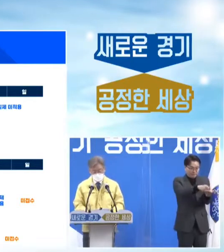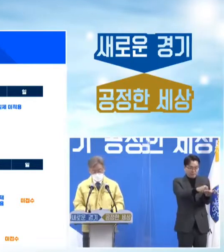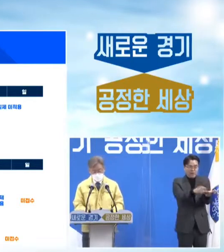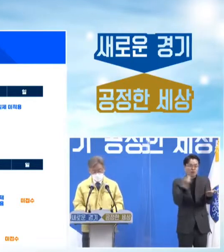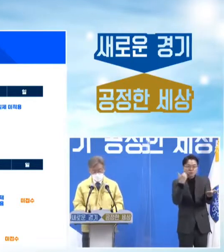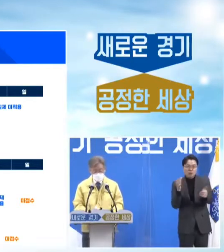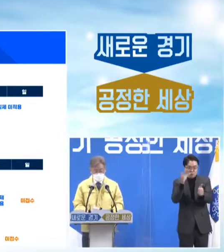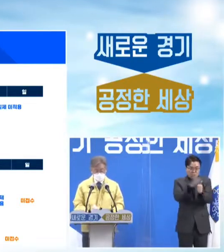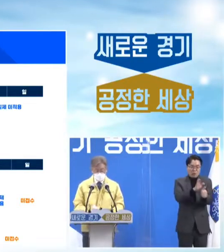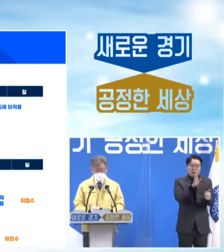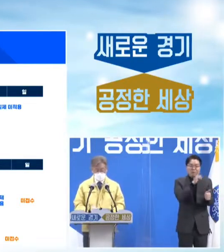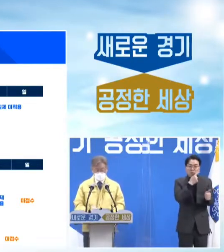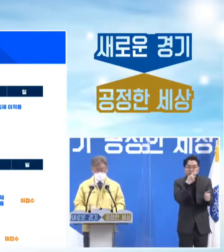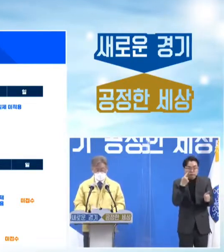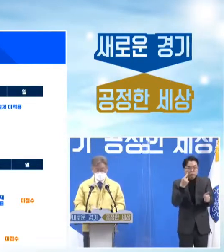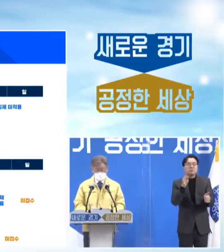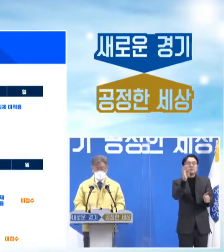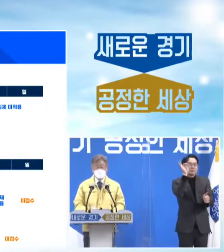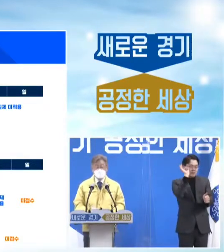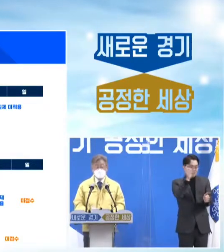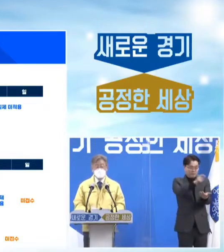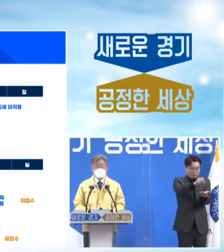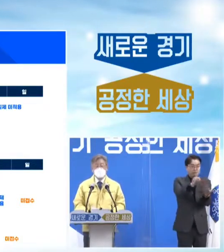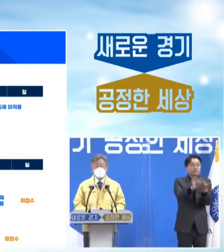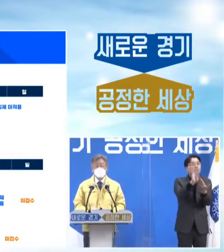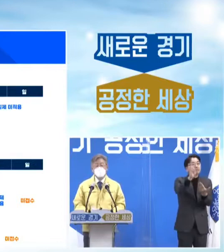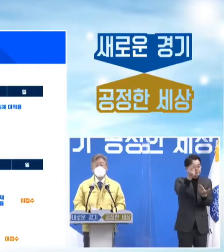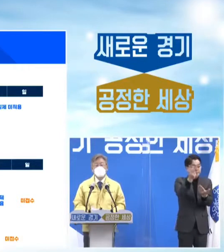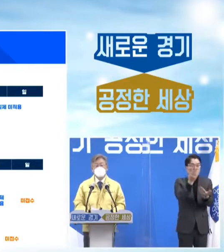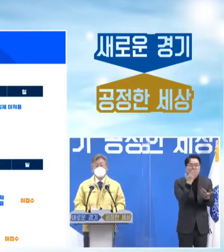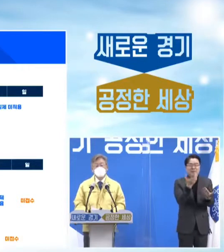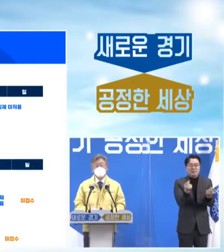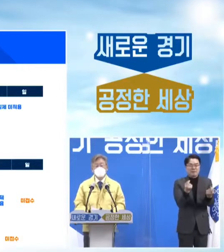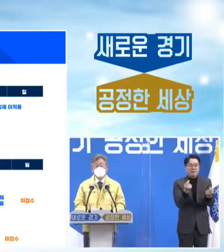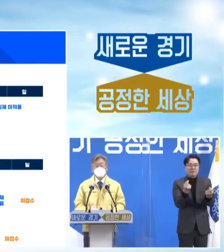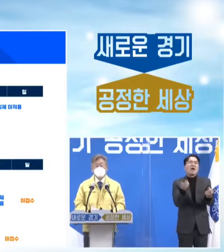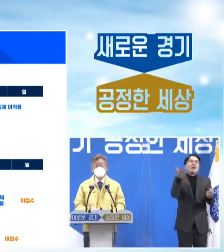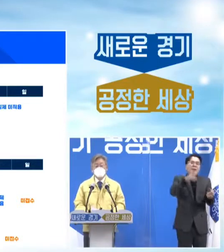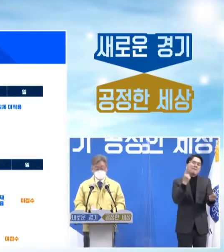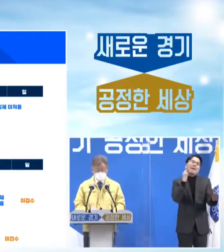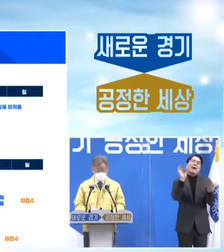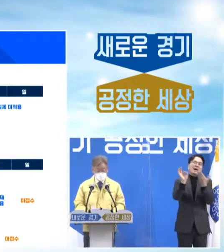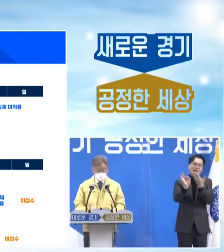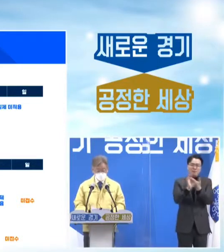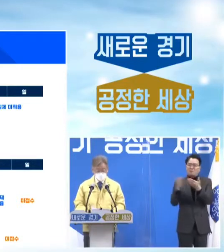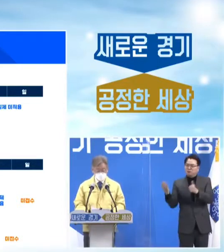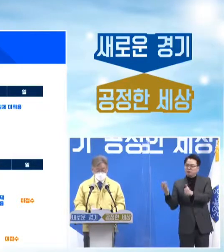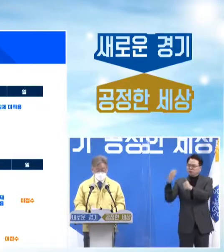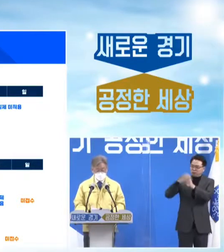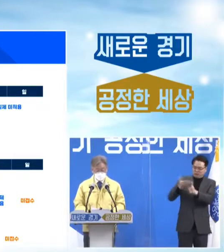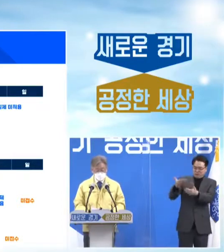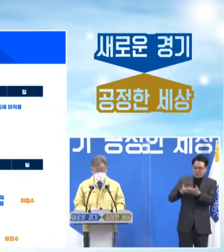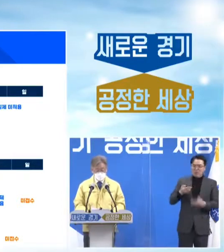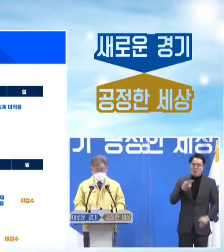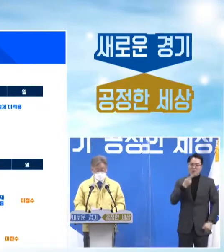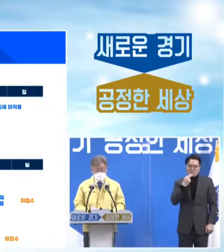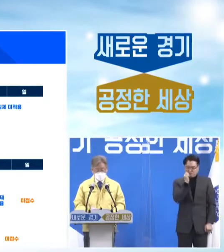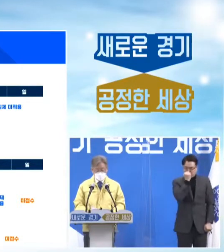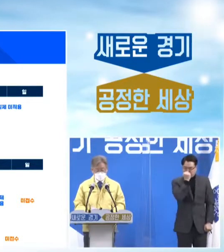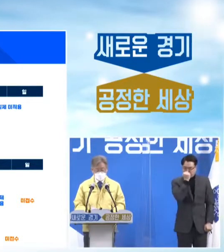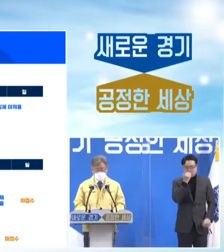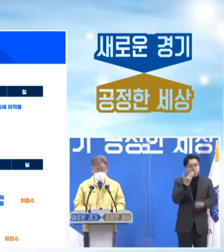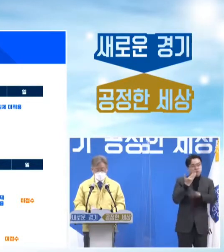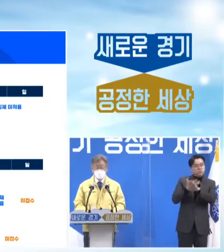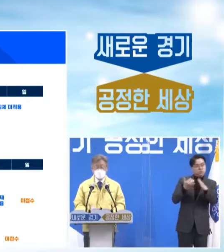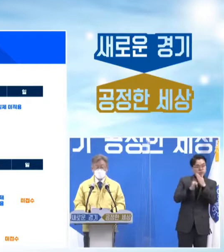대리 수령이 가능합니다. 그러나 혹여라도 위임을 받지 않고 다른 가족